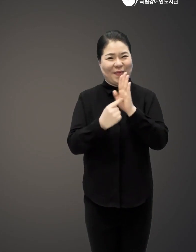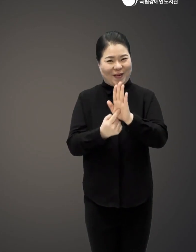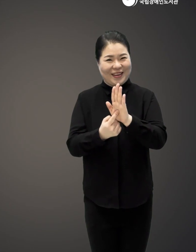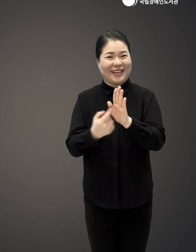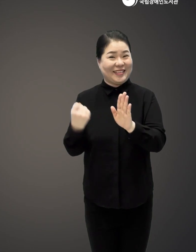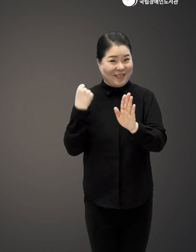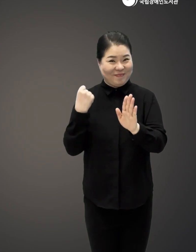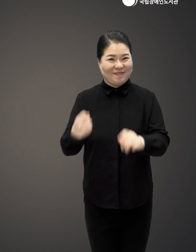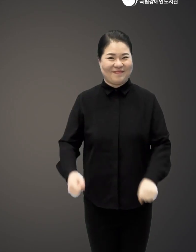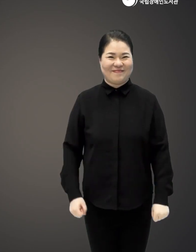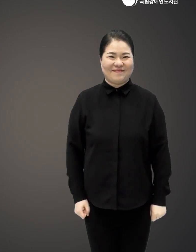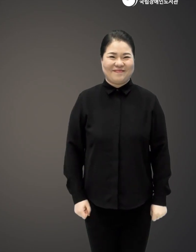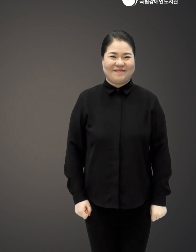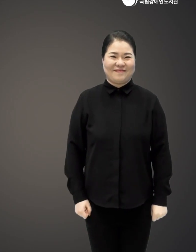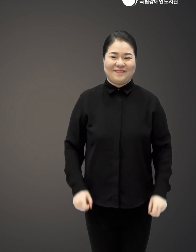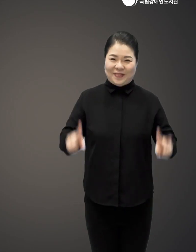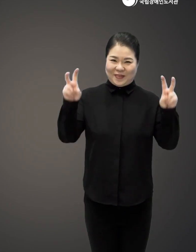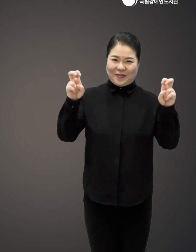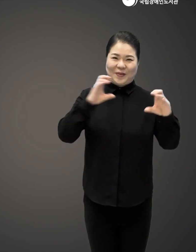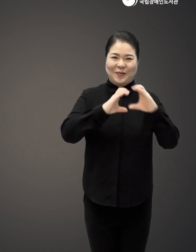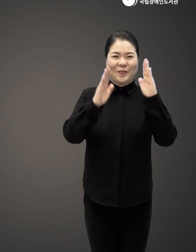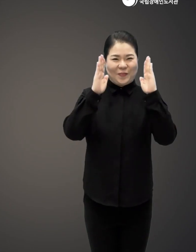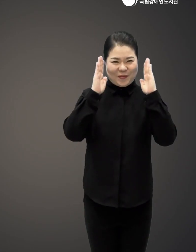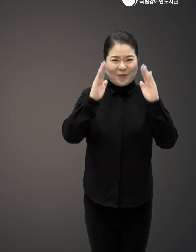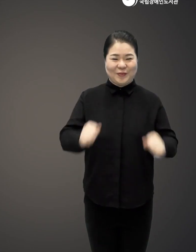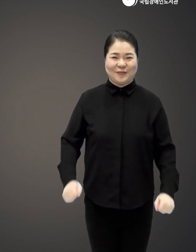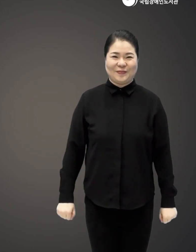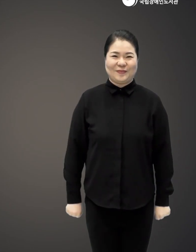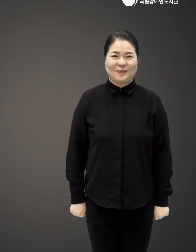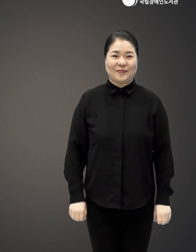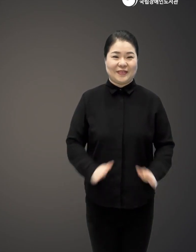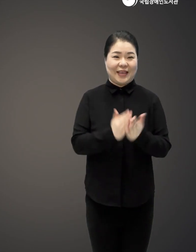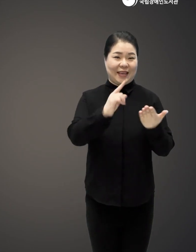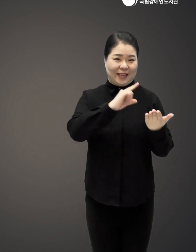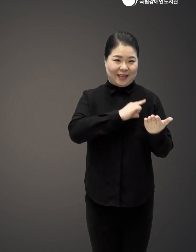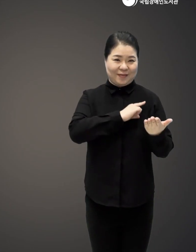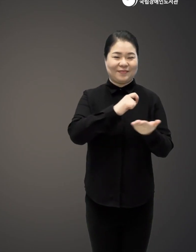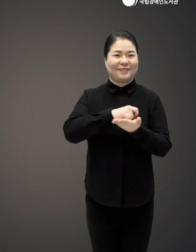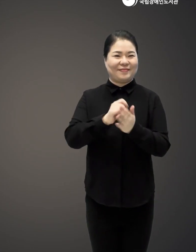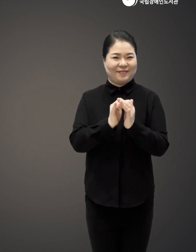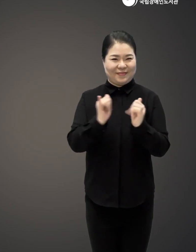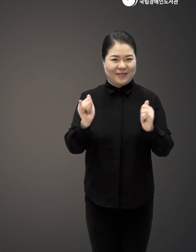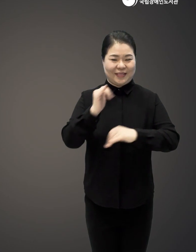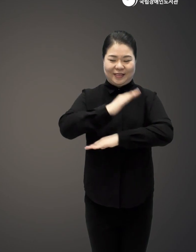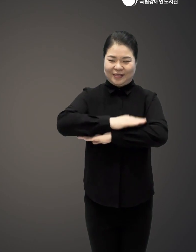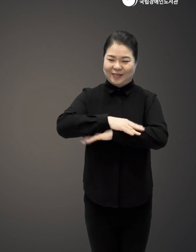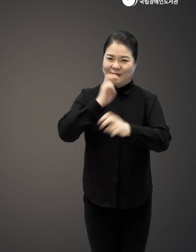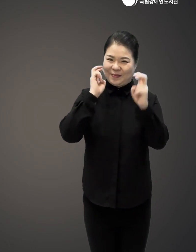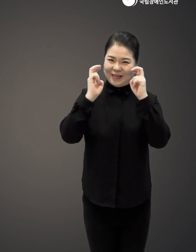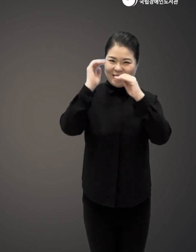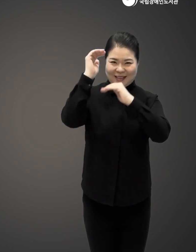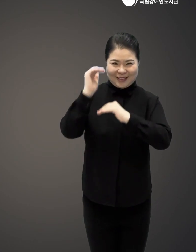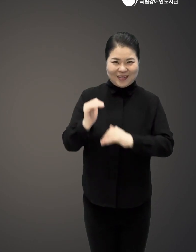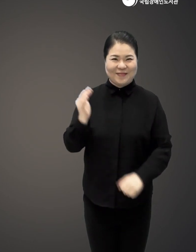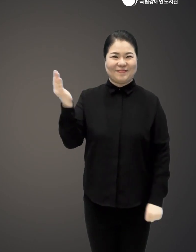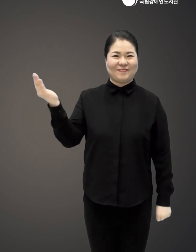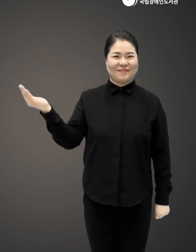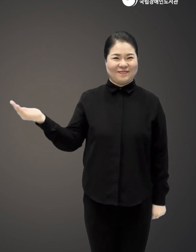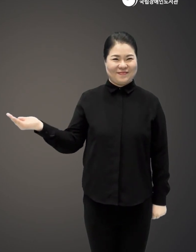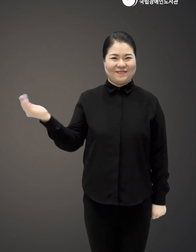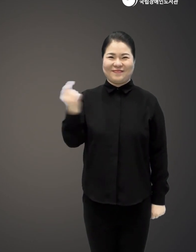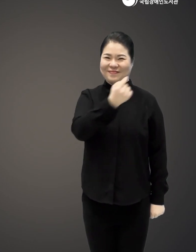표현하는 힘 소통수업 도서명 소통수업 저자 김수인